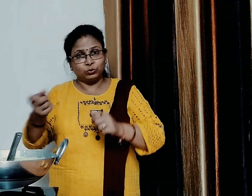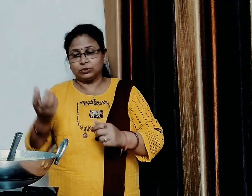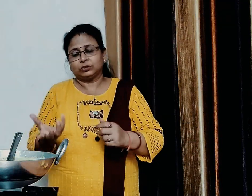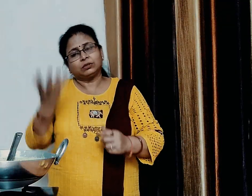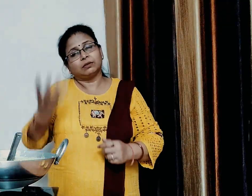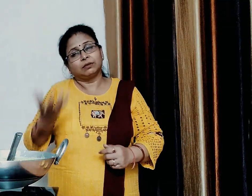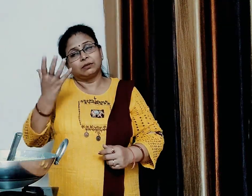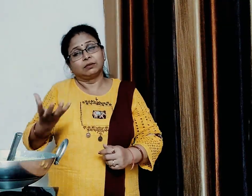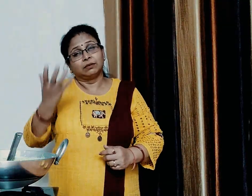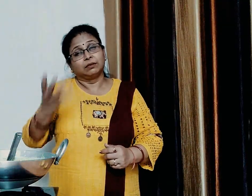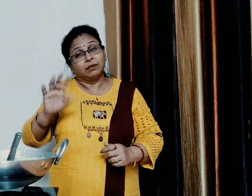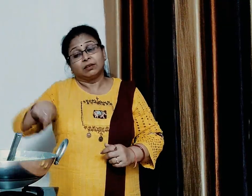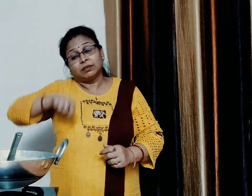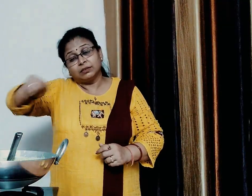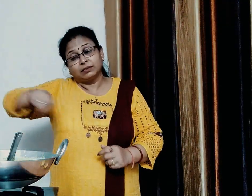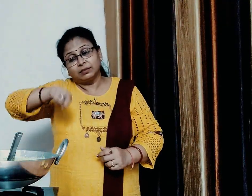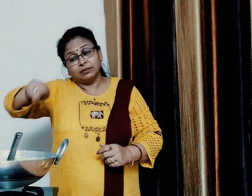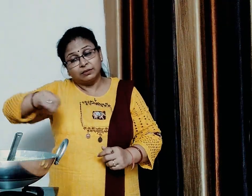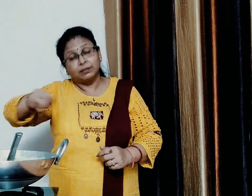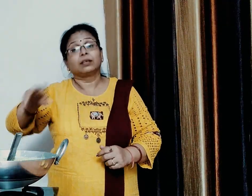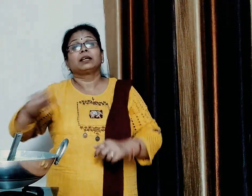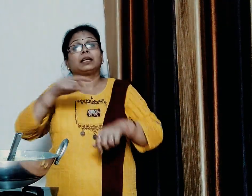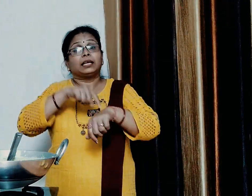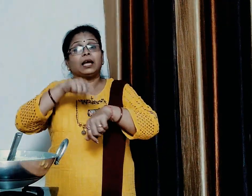ध्यान रहे हैं इसे बनाने में 20 से 25 मेरे लग सकते हैं